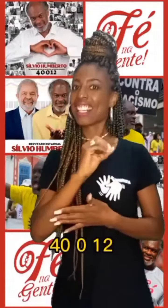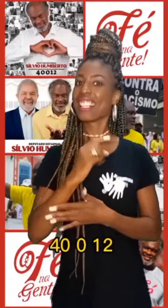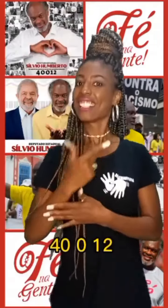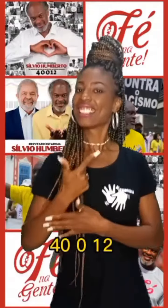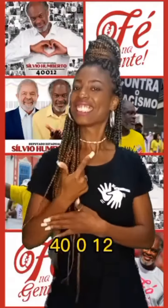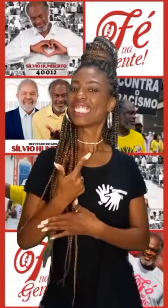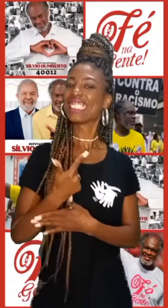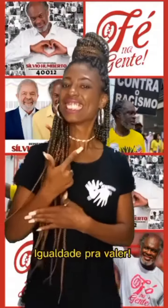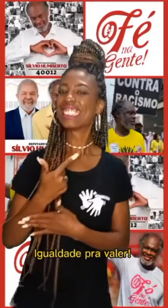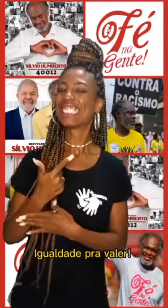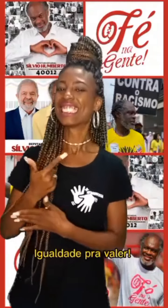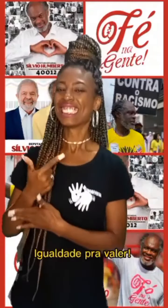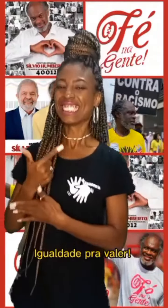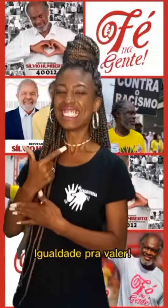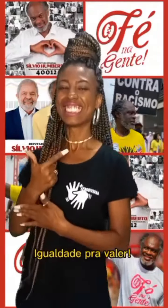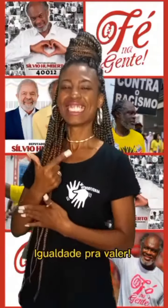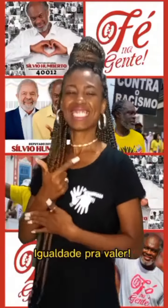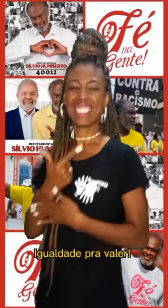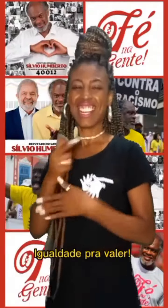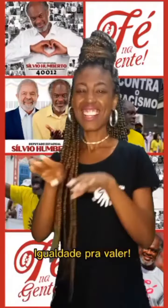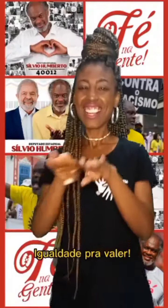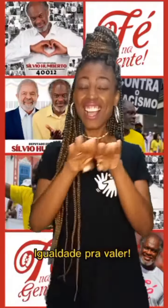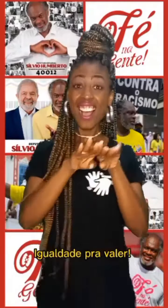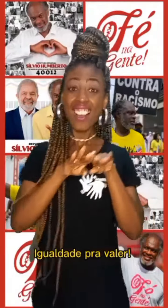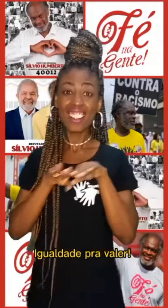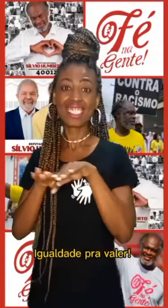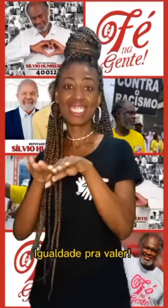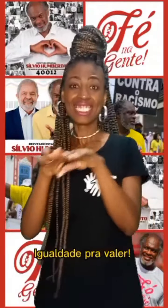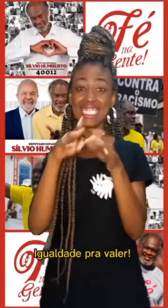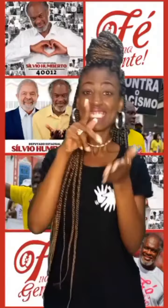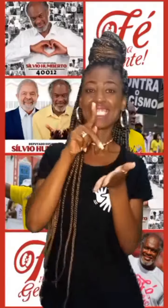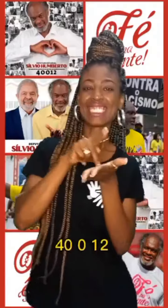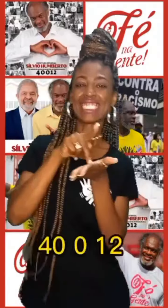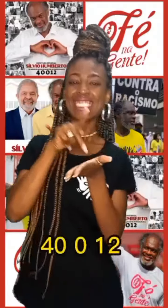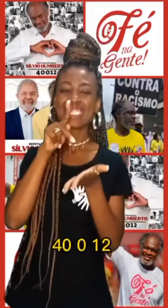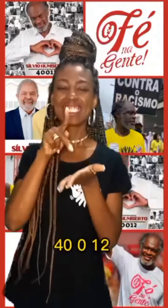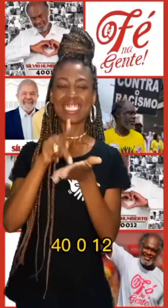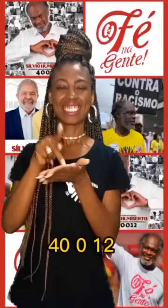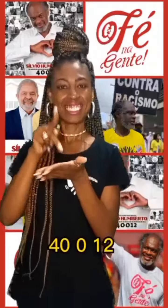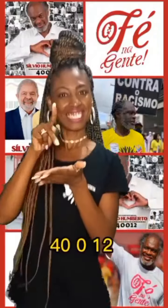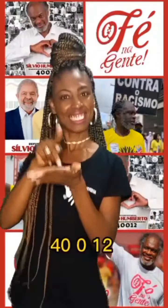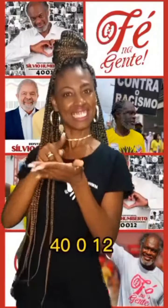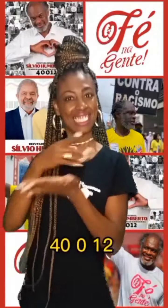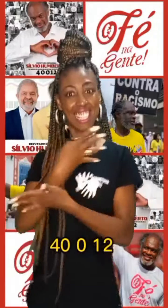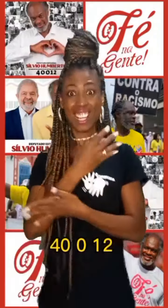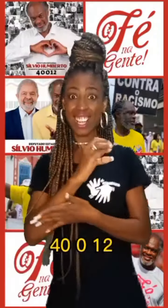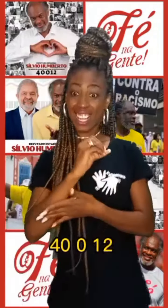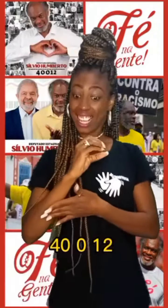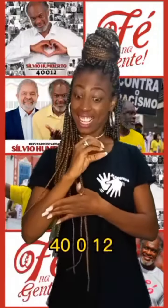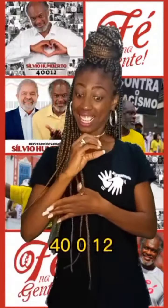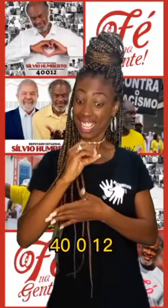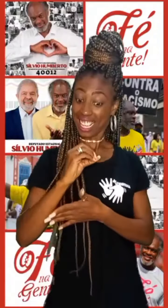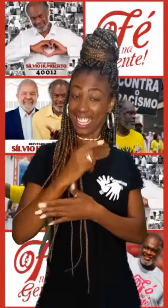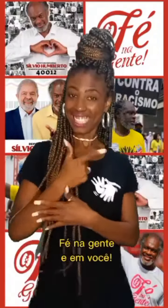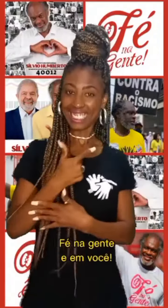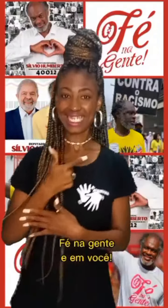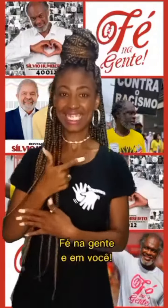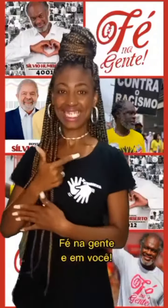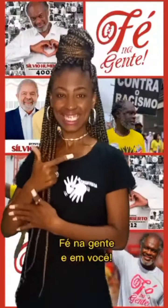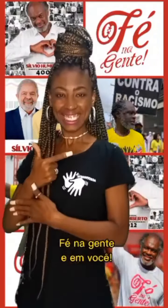0, 12, igualdade pra valer 40, 0, 12, vela a